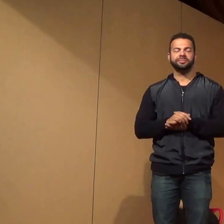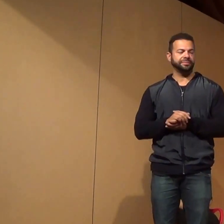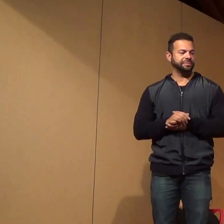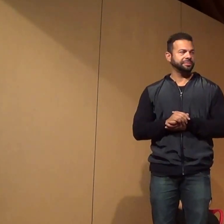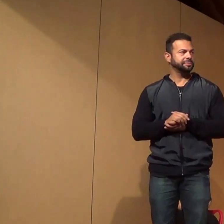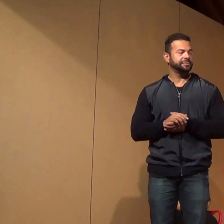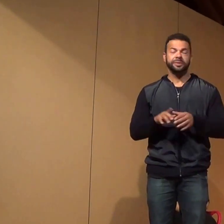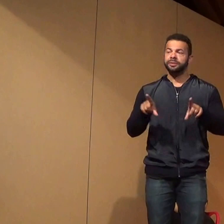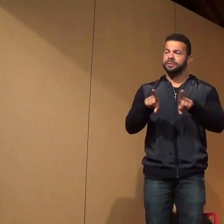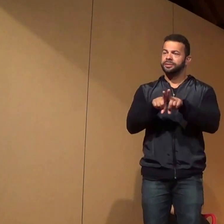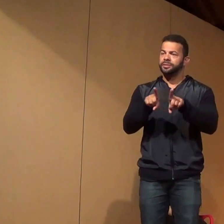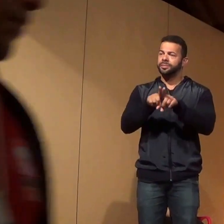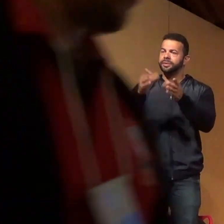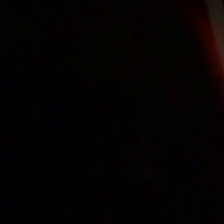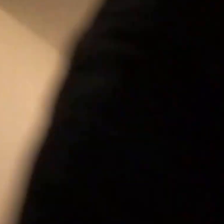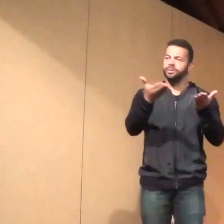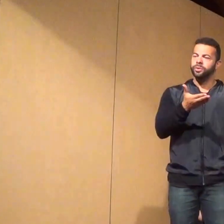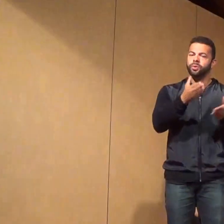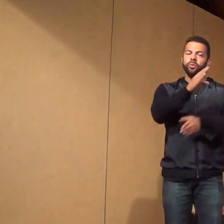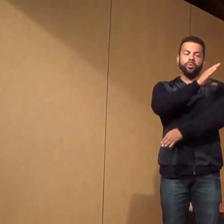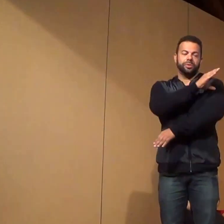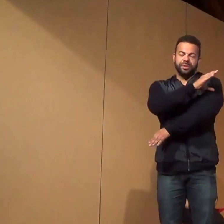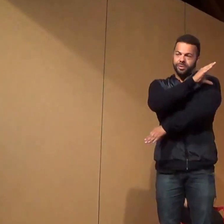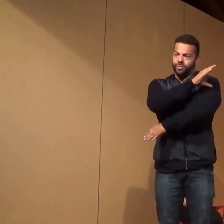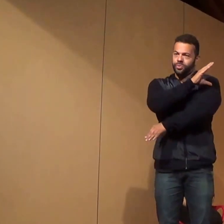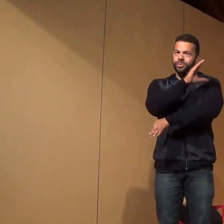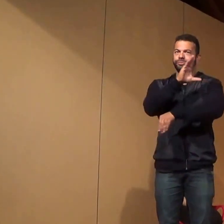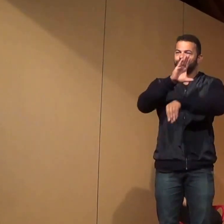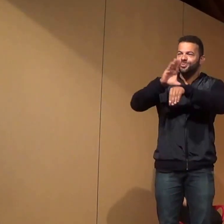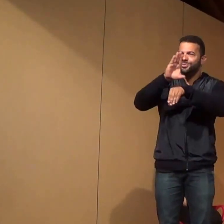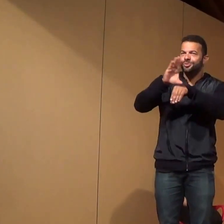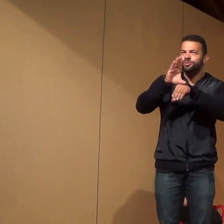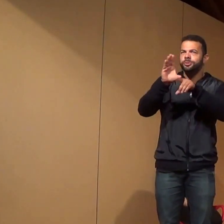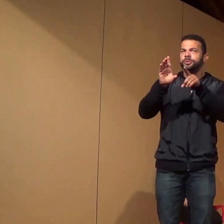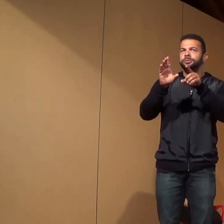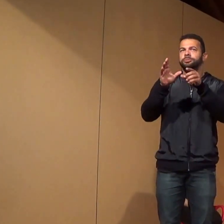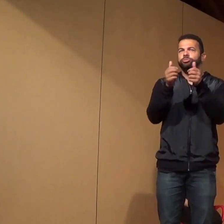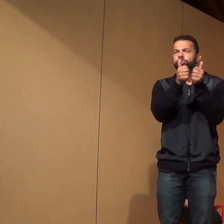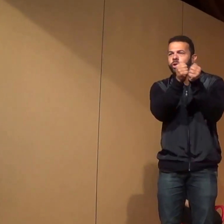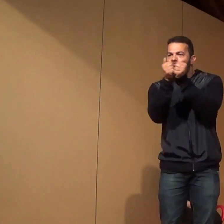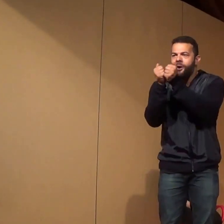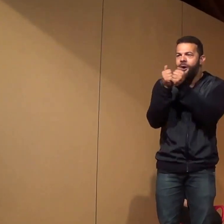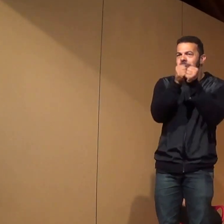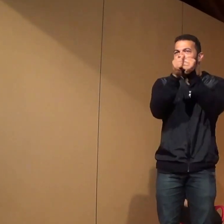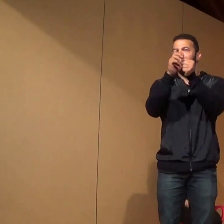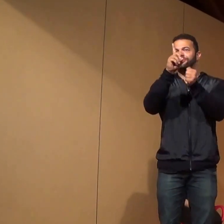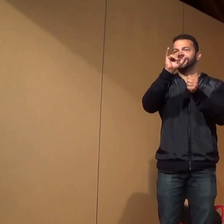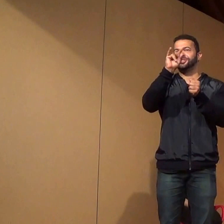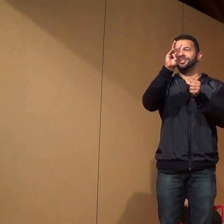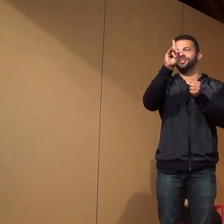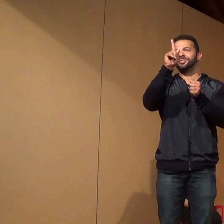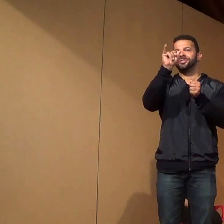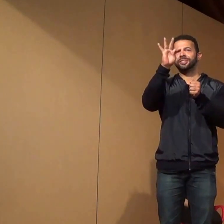E chamo também o coordenador do curso de Jogos Digitais, o professor Bruno Campagnolo de Paula.